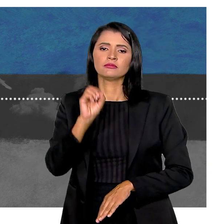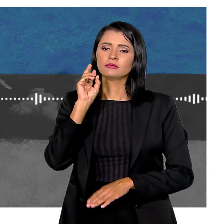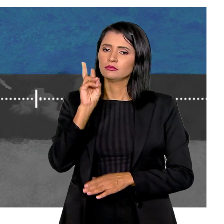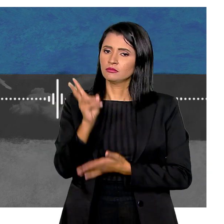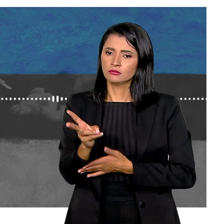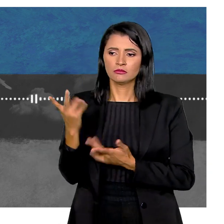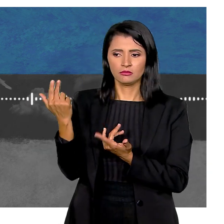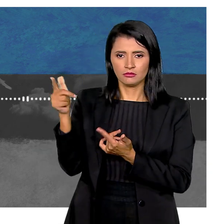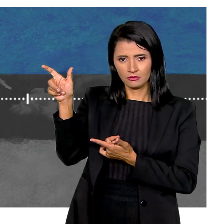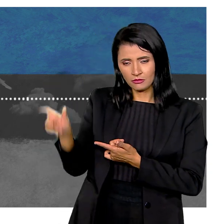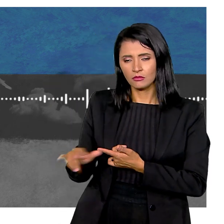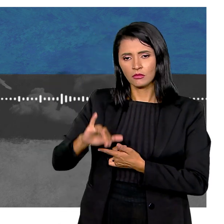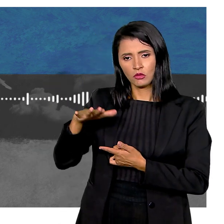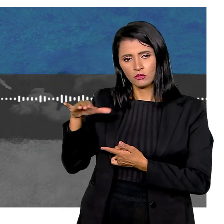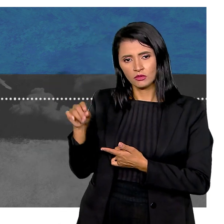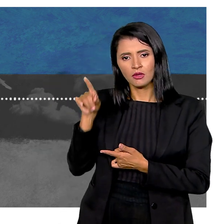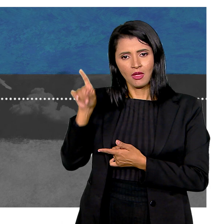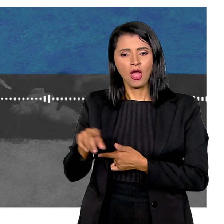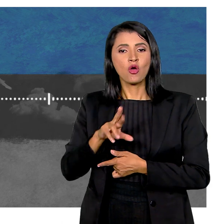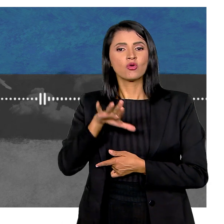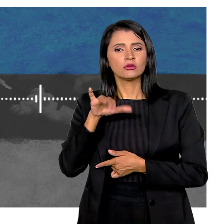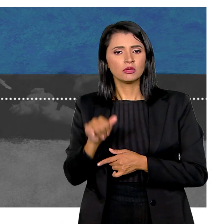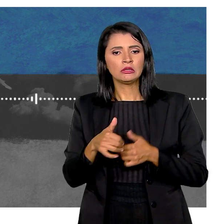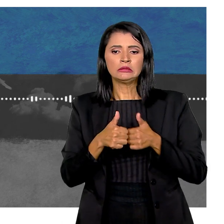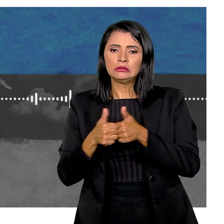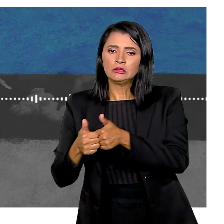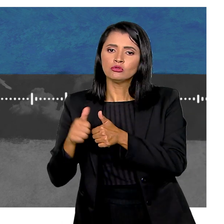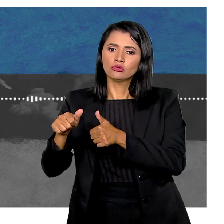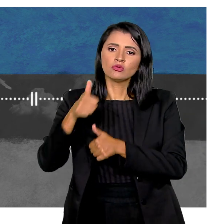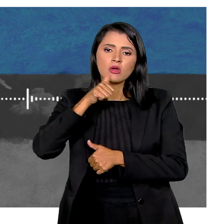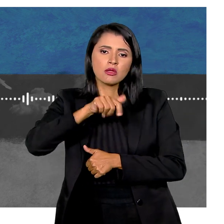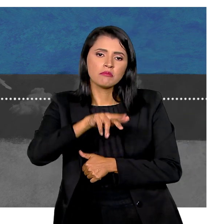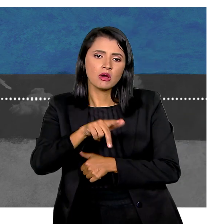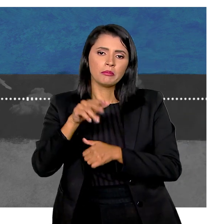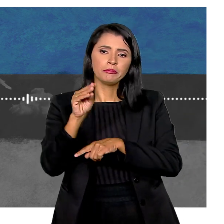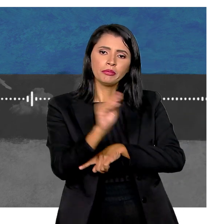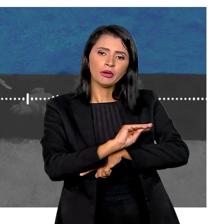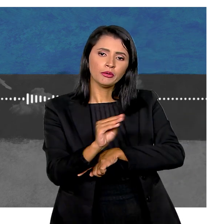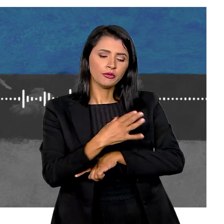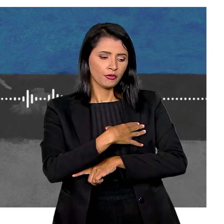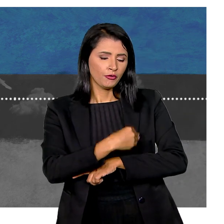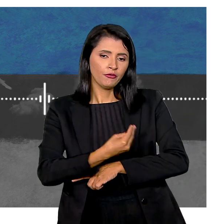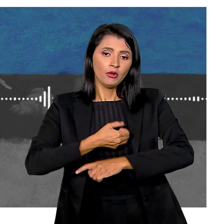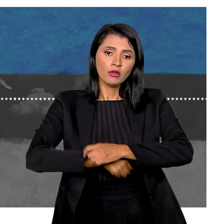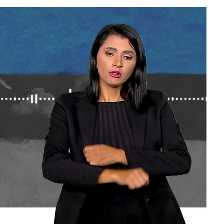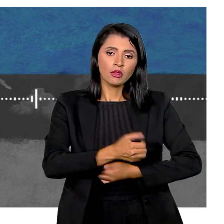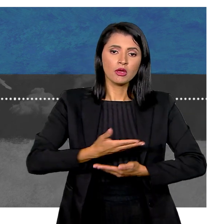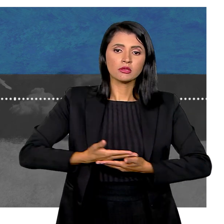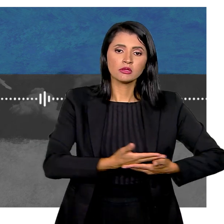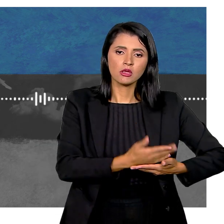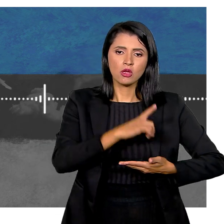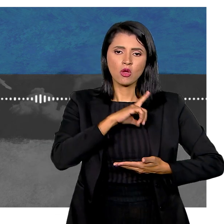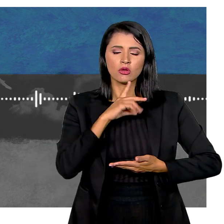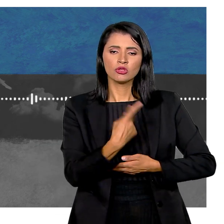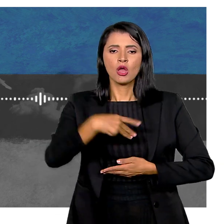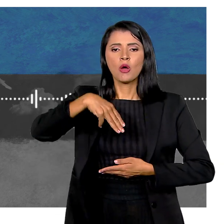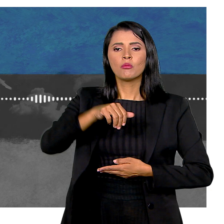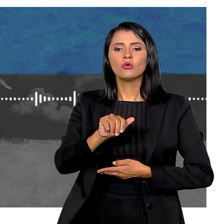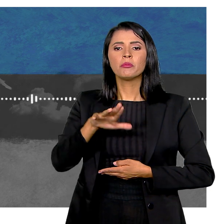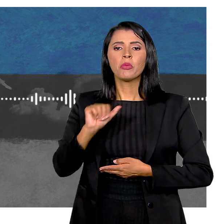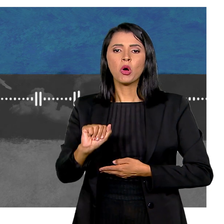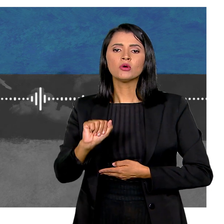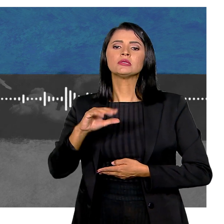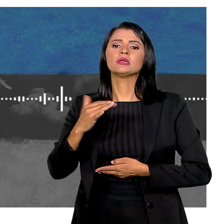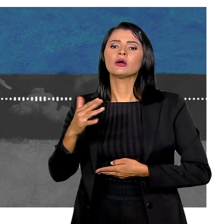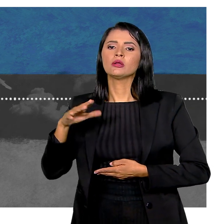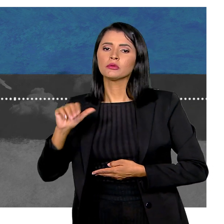anos A mesma idade do José agora A Roseli acompanhou a batalha da irmã Para cuidar do filho recém-nascido Diagnosticado com